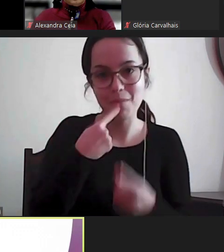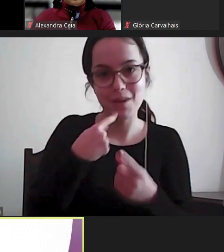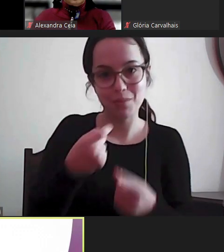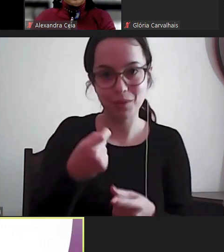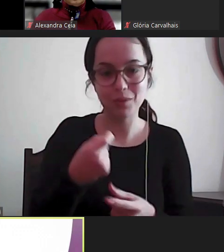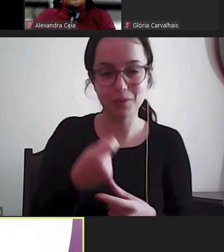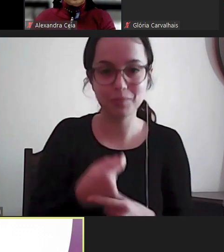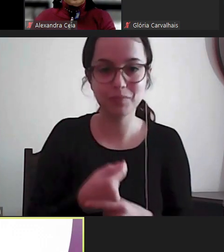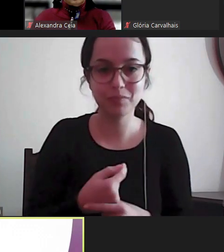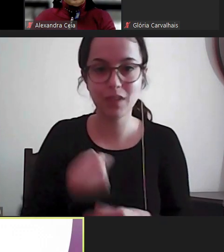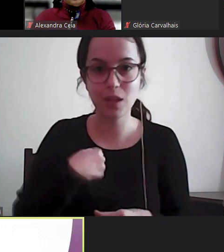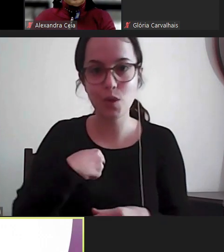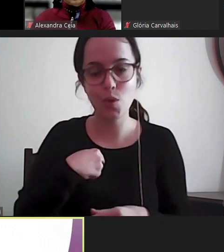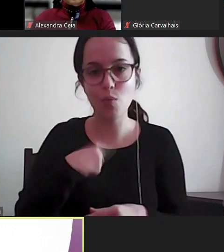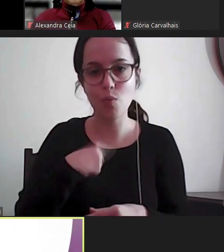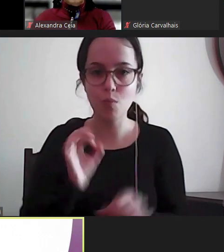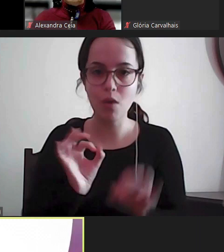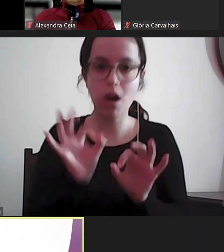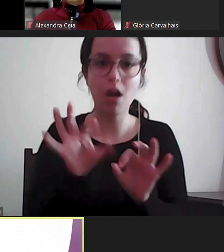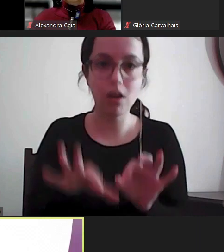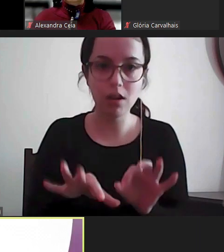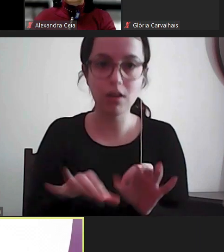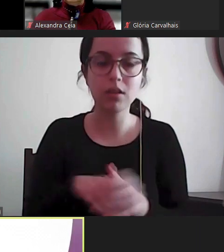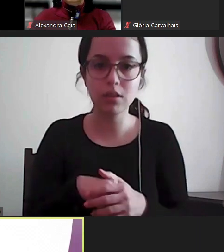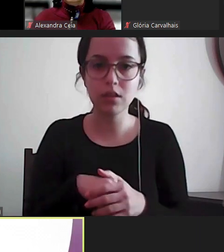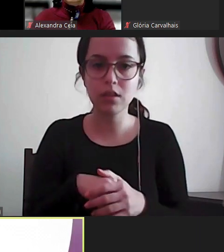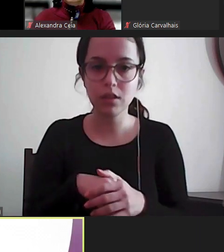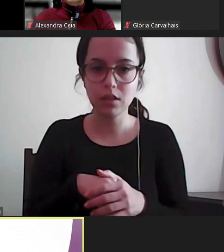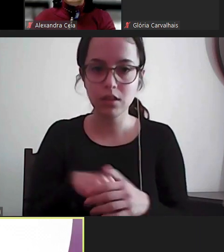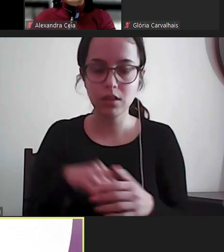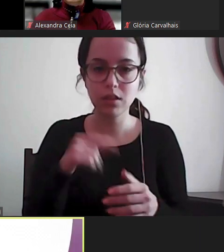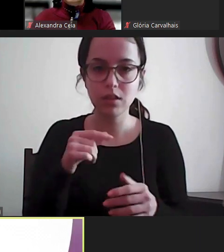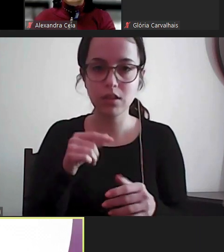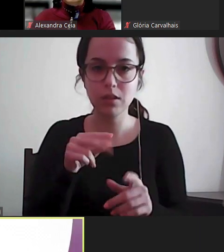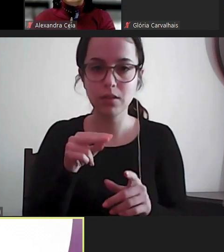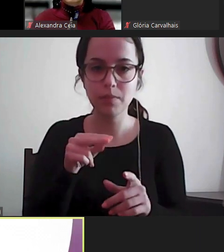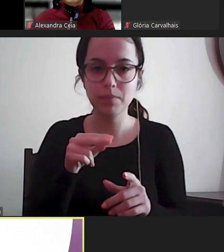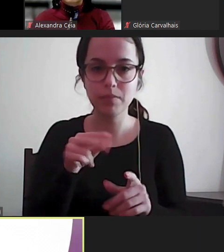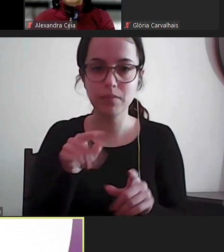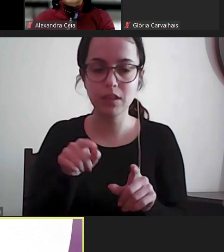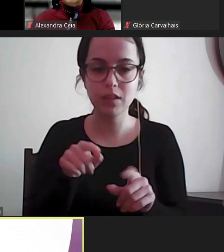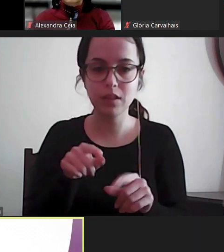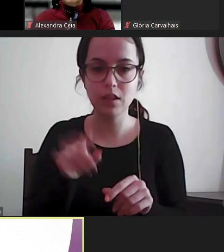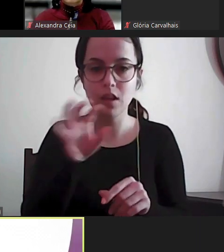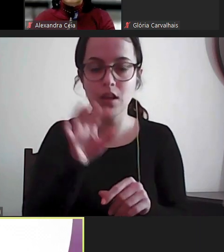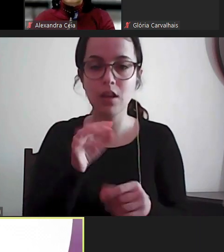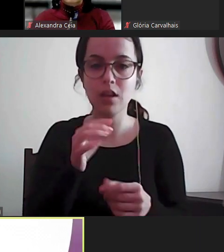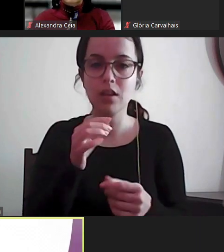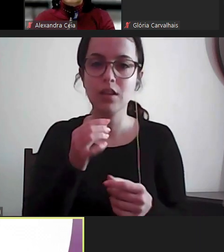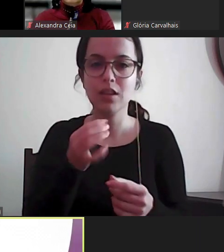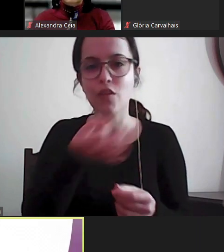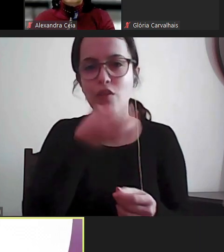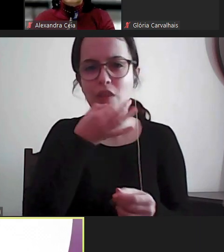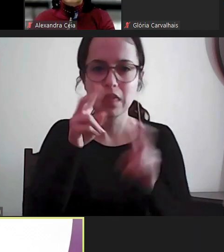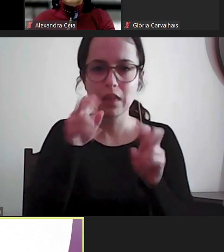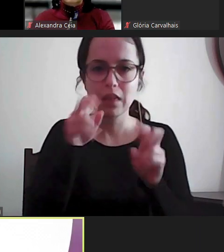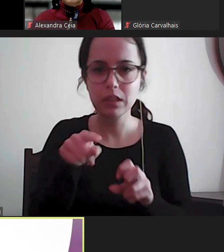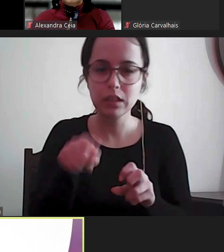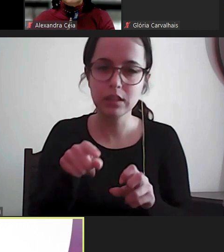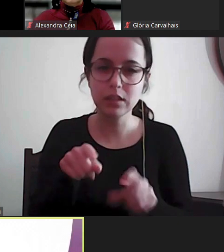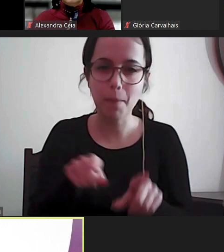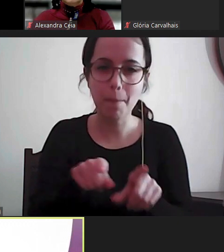perguntaria até que ponto julgo que de alguma forma já foi dito alguma coisa sobre isto mas até que ponto